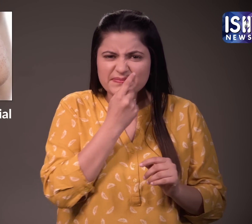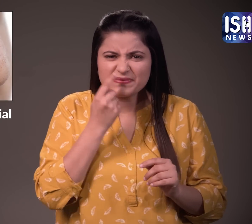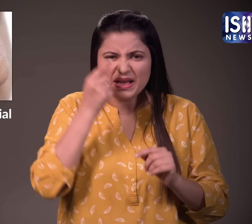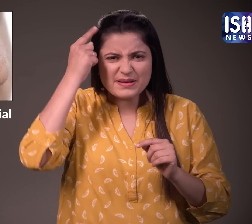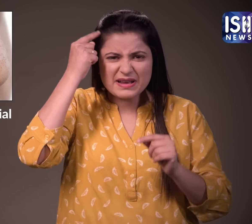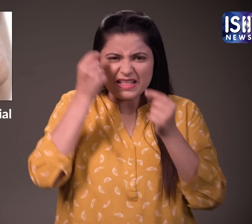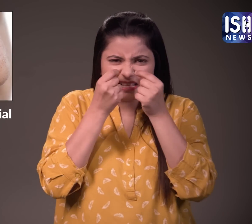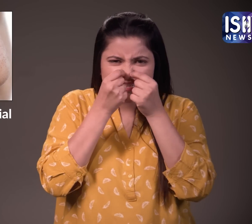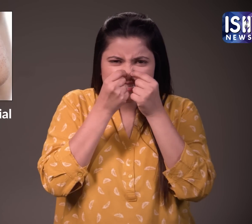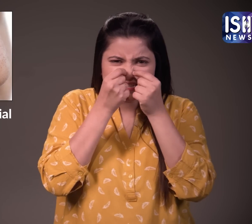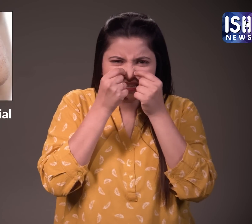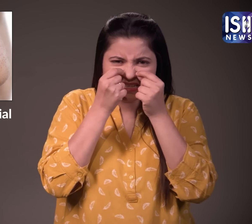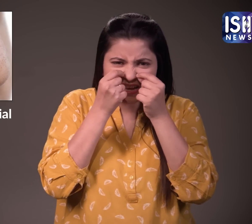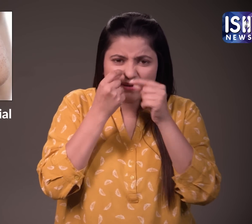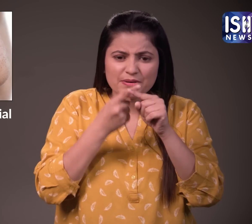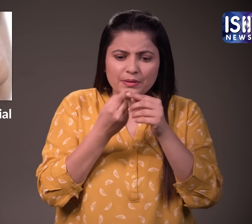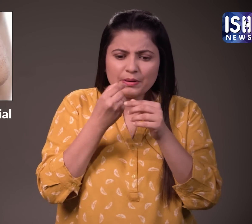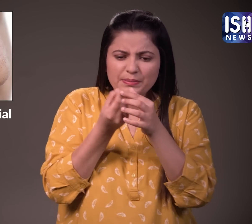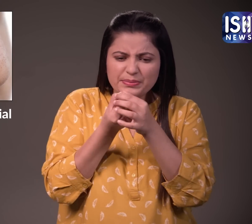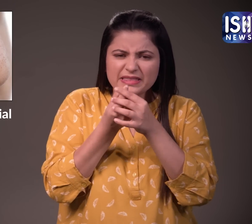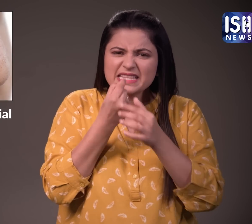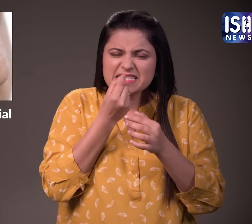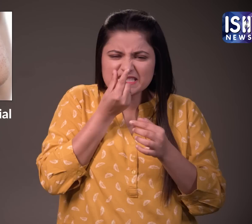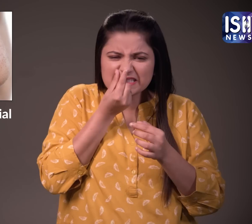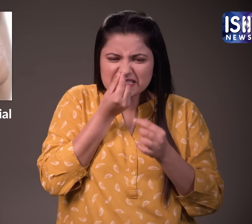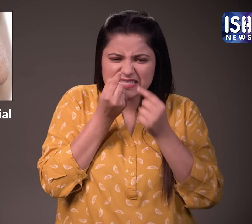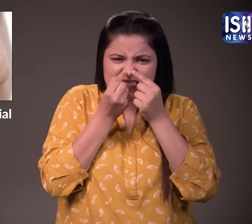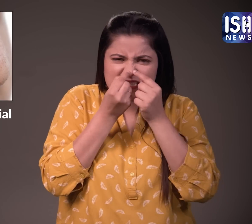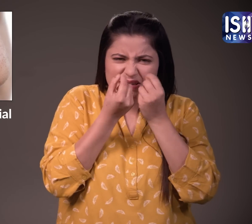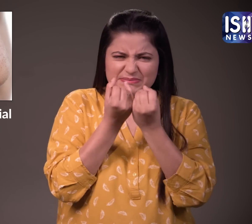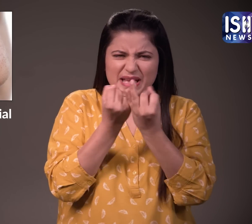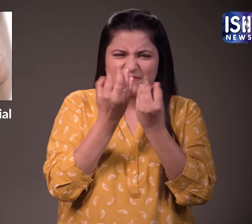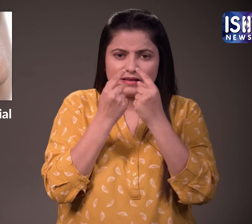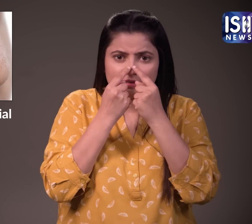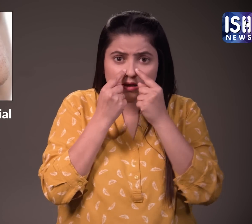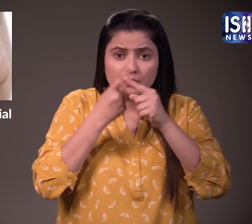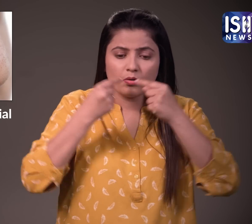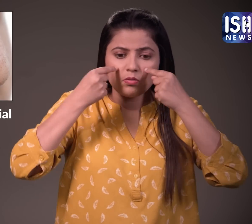और गालों पर blackheads या whiteheads होते हुए देखा होगा